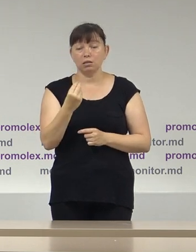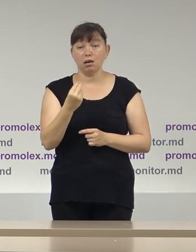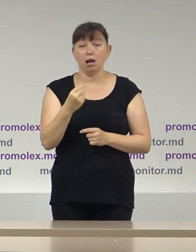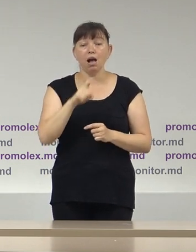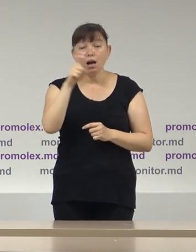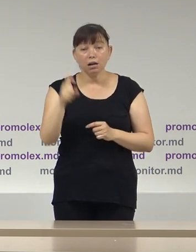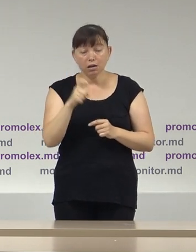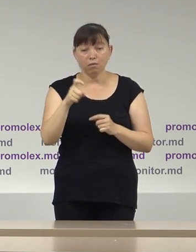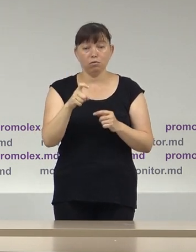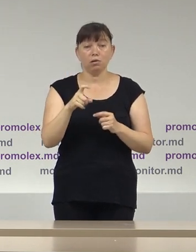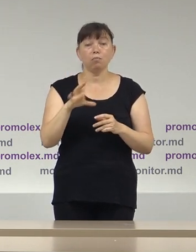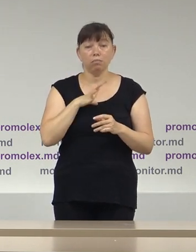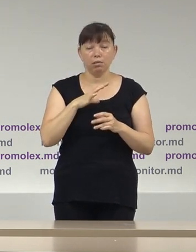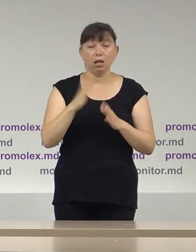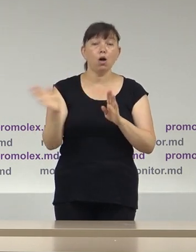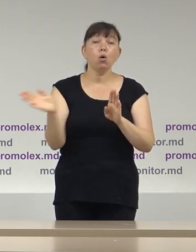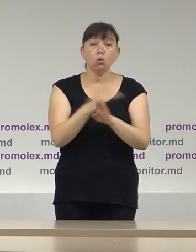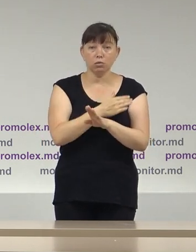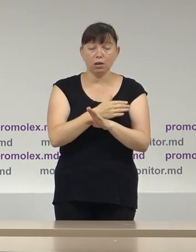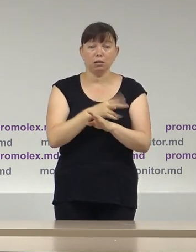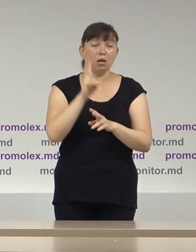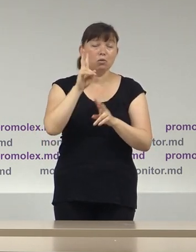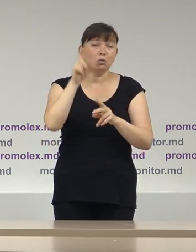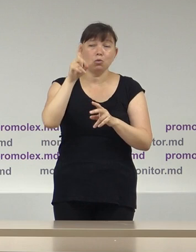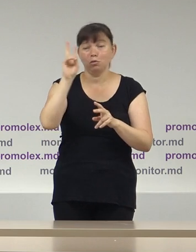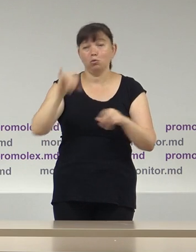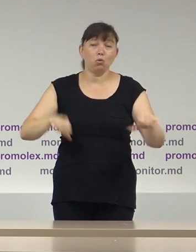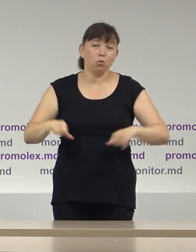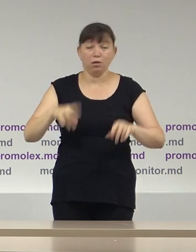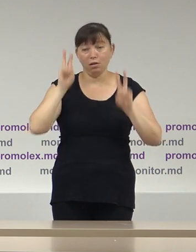grăvura cu simbolică respectivă a fost înăturată de persoane neidentificate.